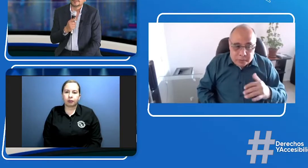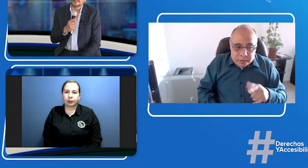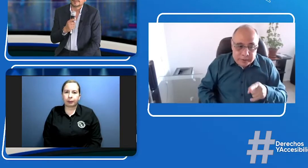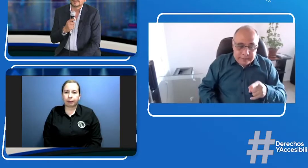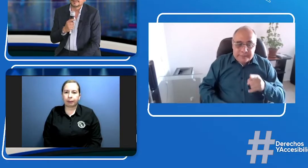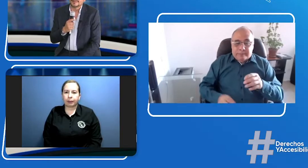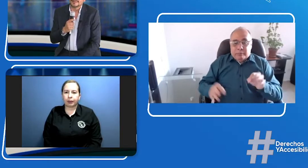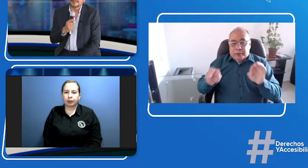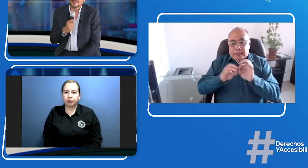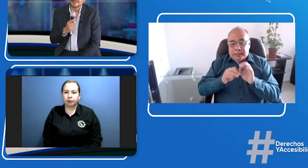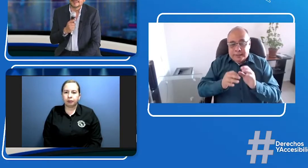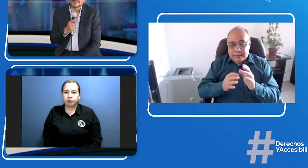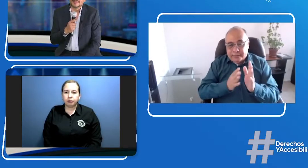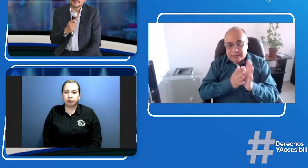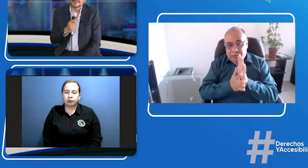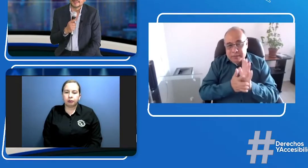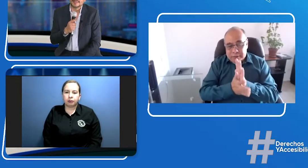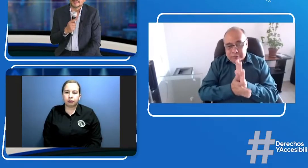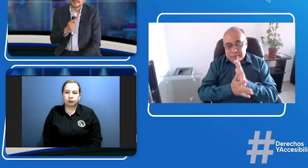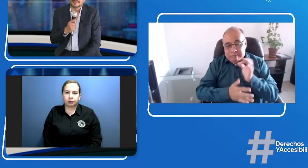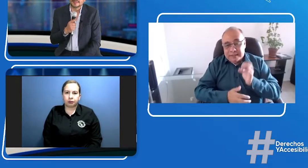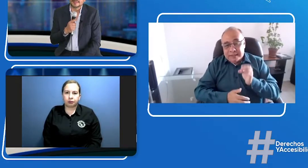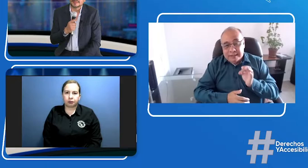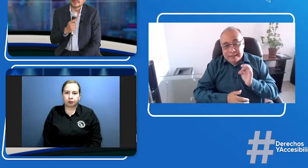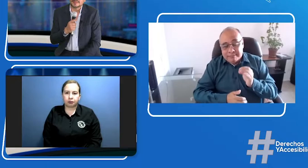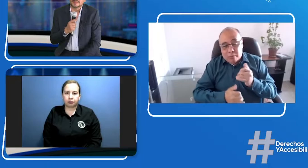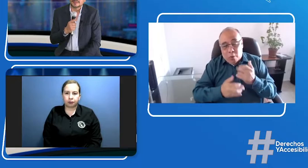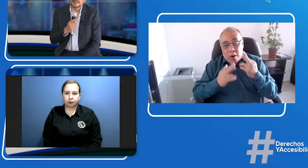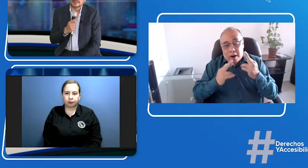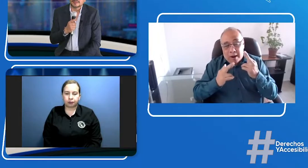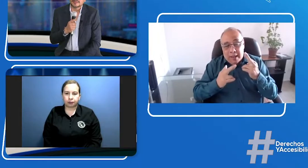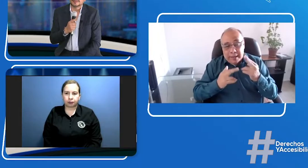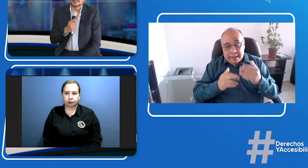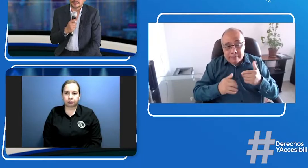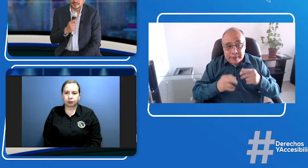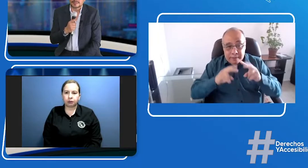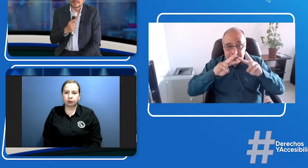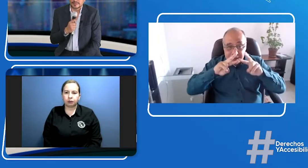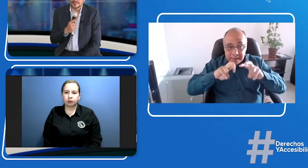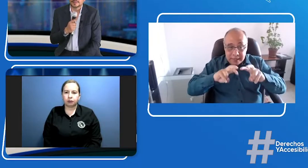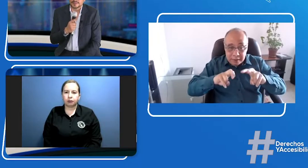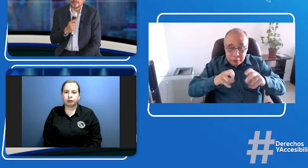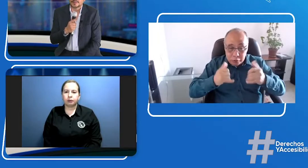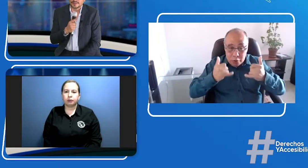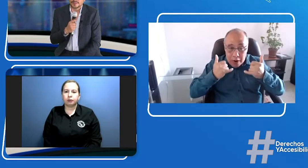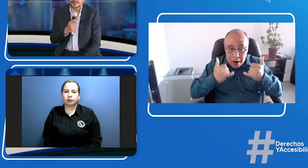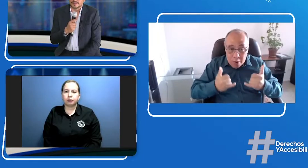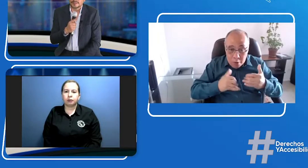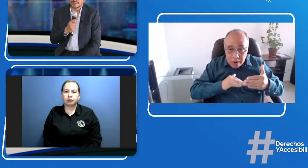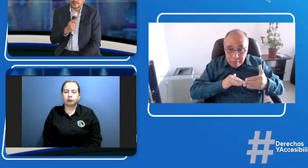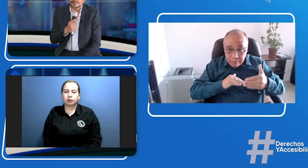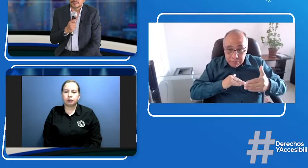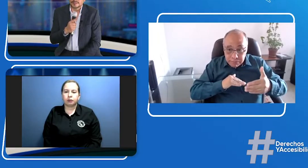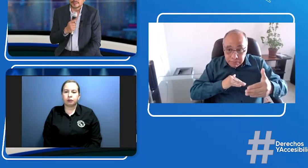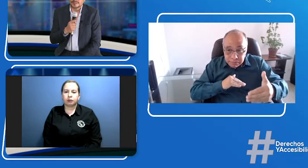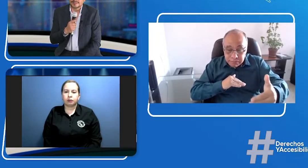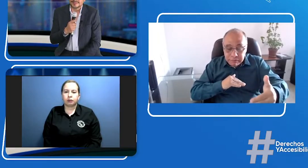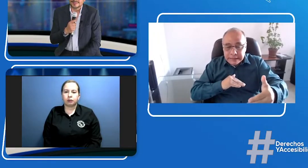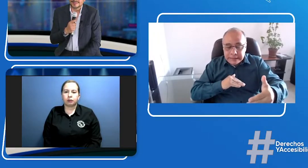Ok, qué importante es esto que nos está comentando, comisionado. Ojalá que esta